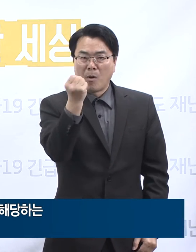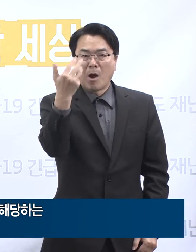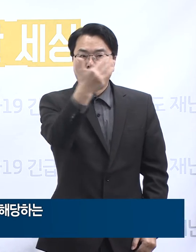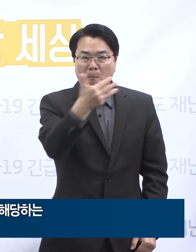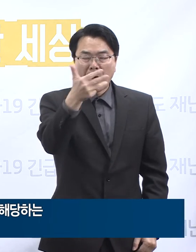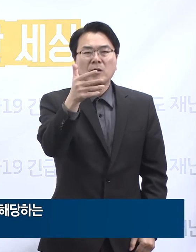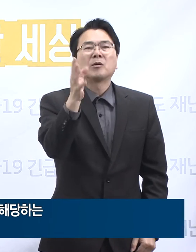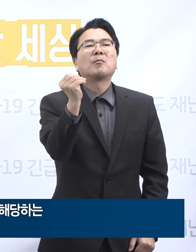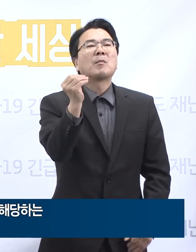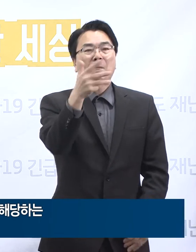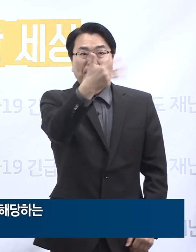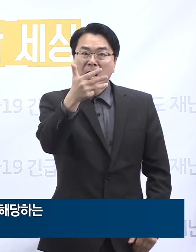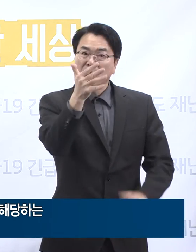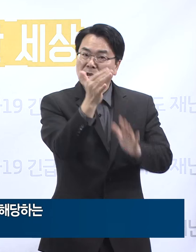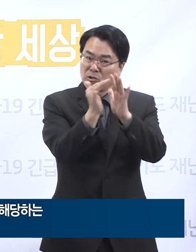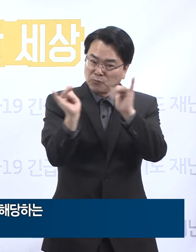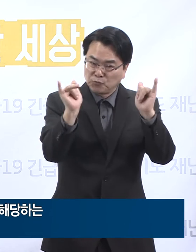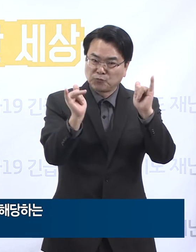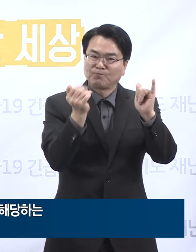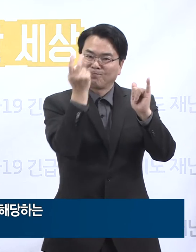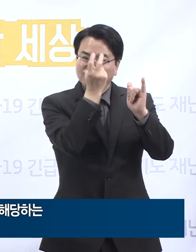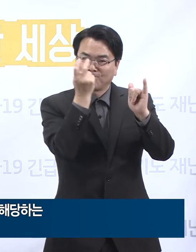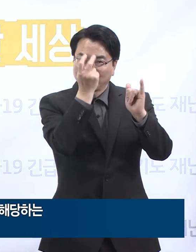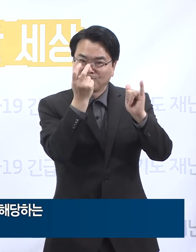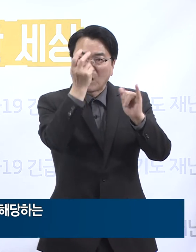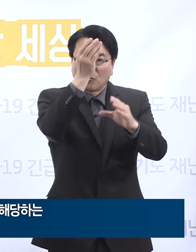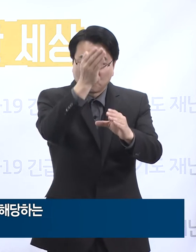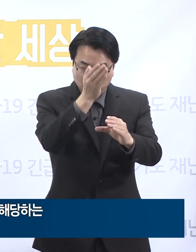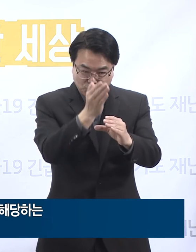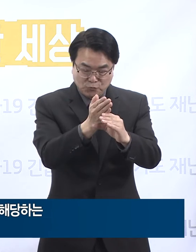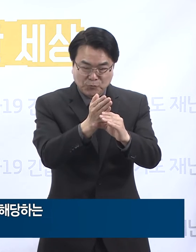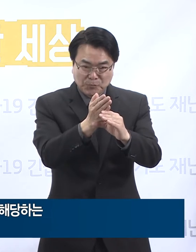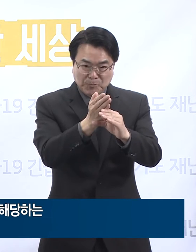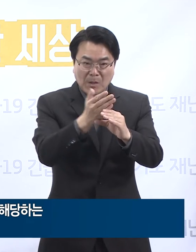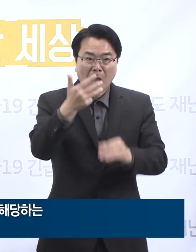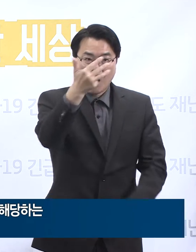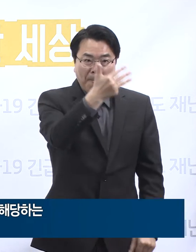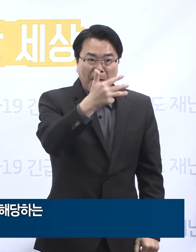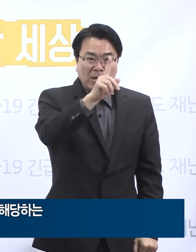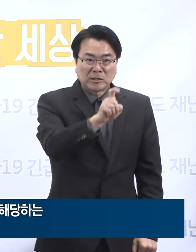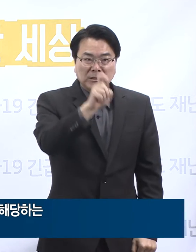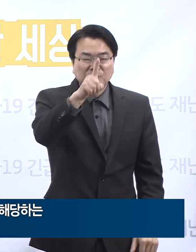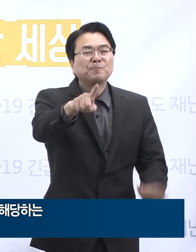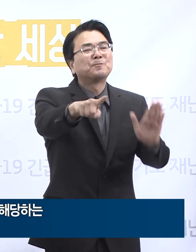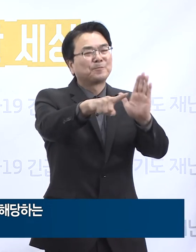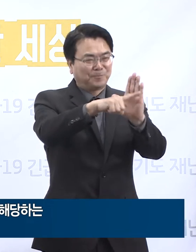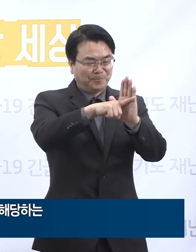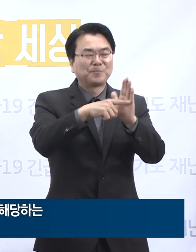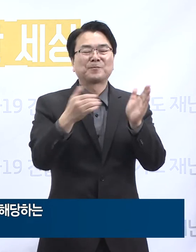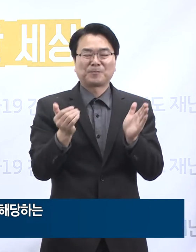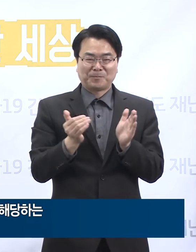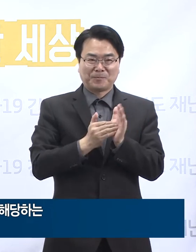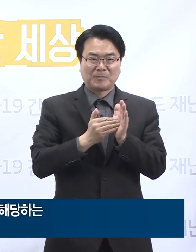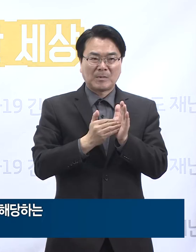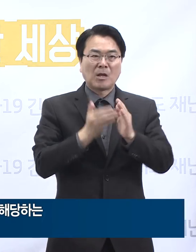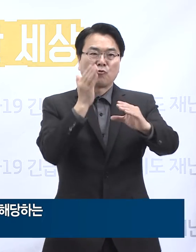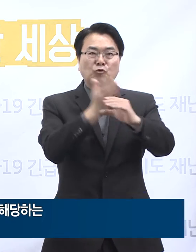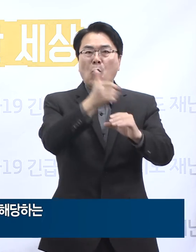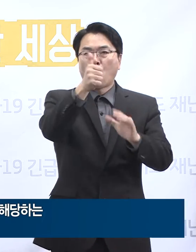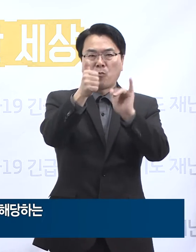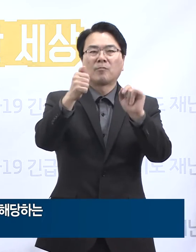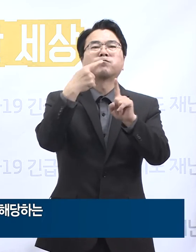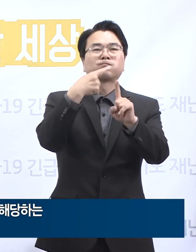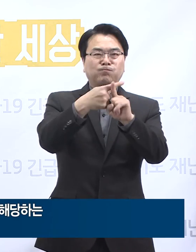,557명에 대해 진단검사를 실시하여 8,011명이 음성 판정을, 50명이 양성